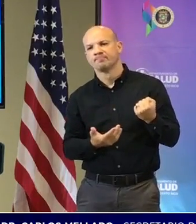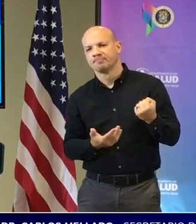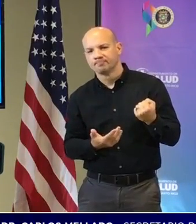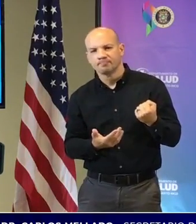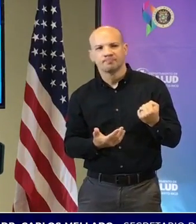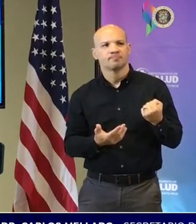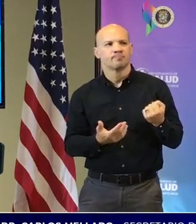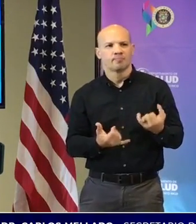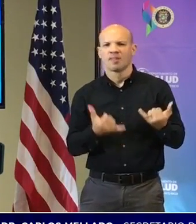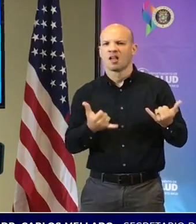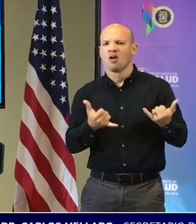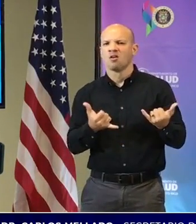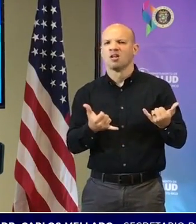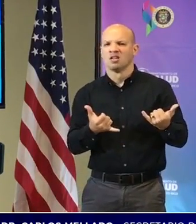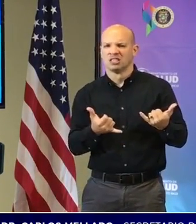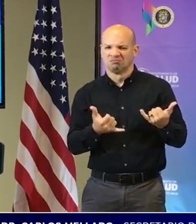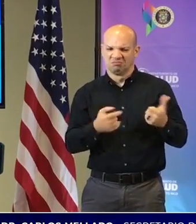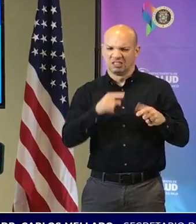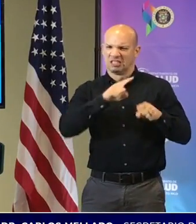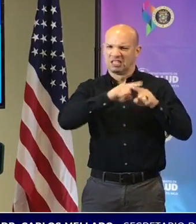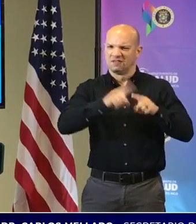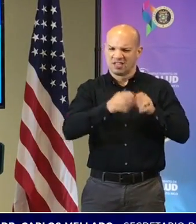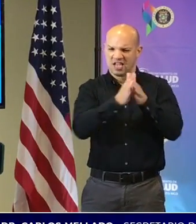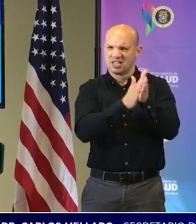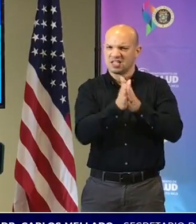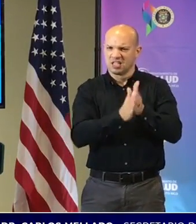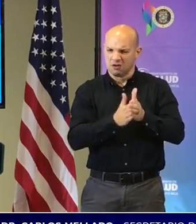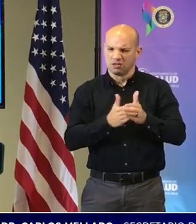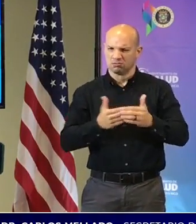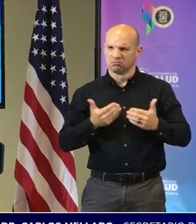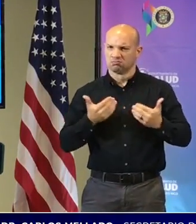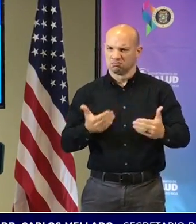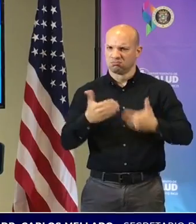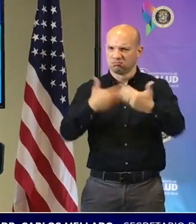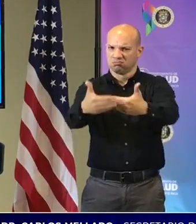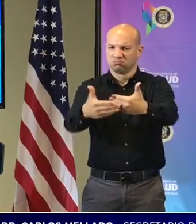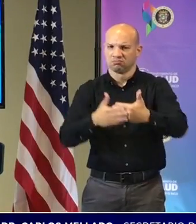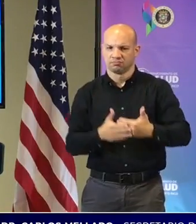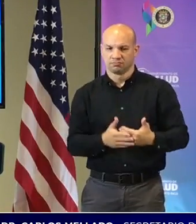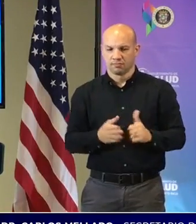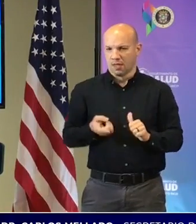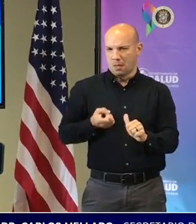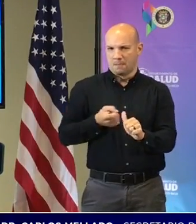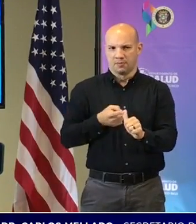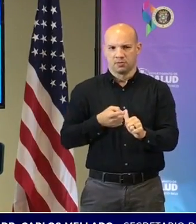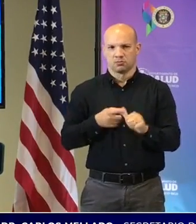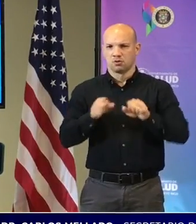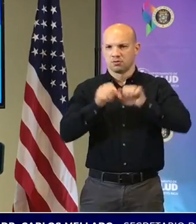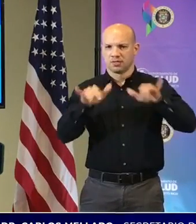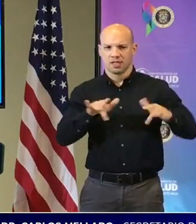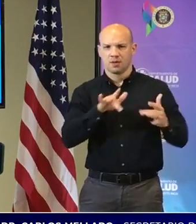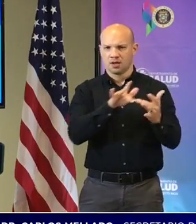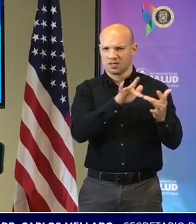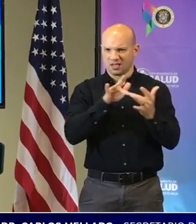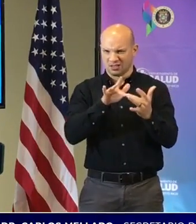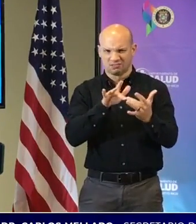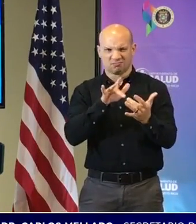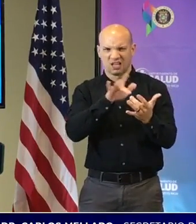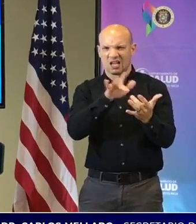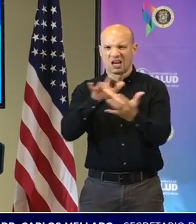iniciativas corriendo. número uno el sistema de rastreo de nosotros